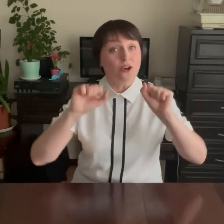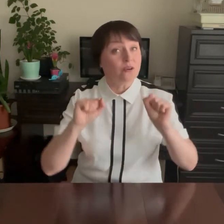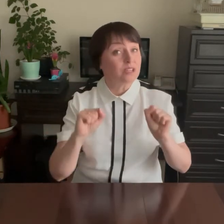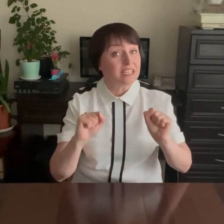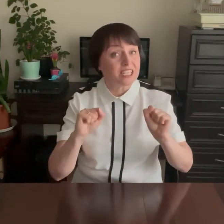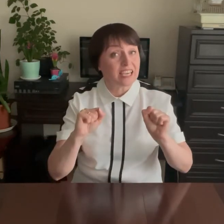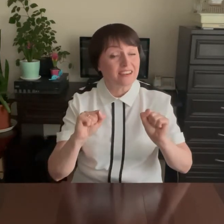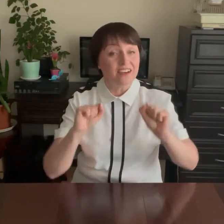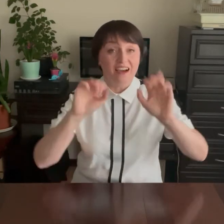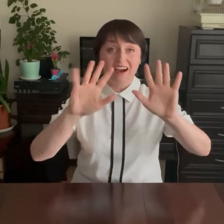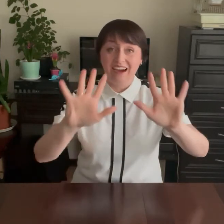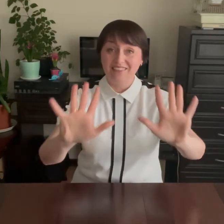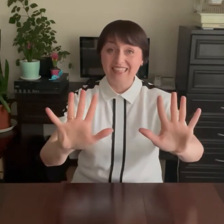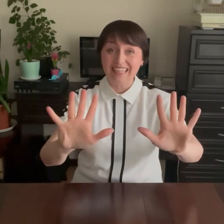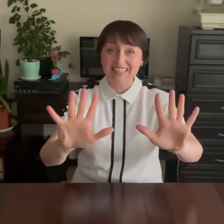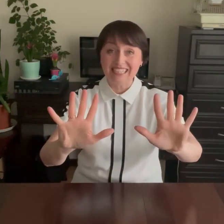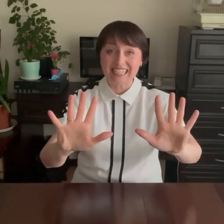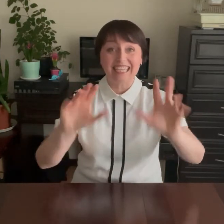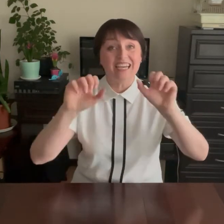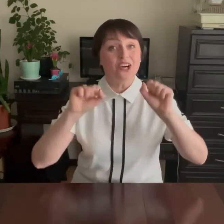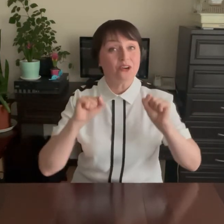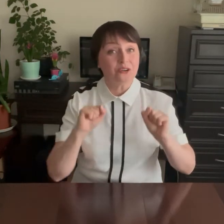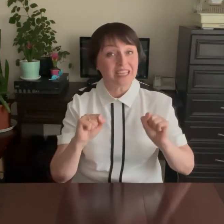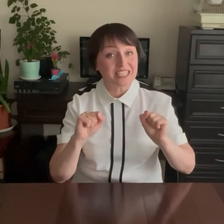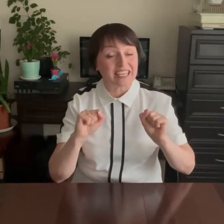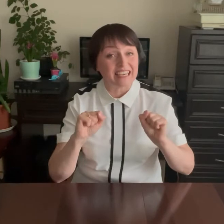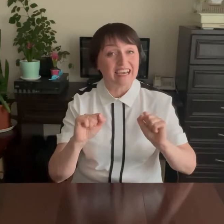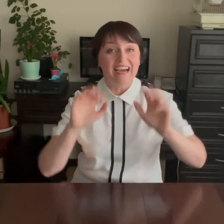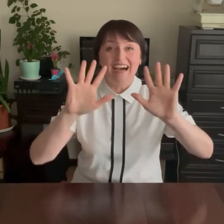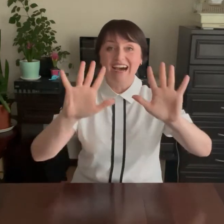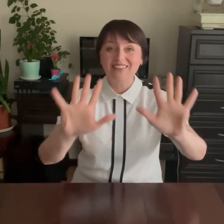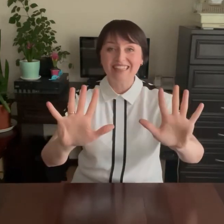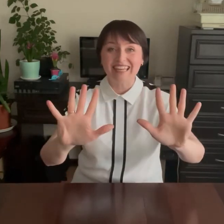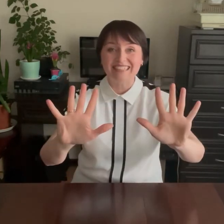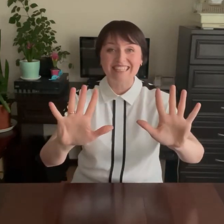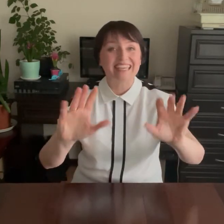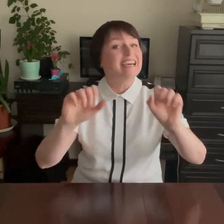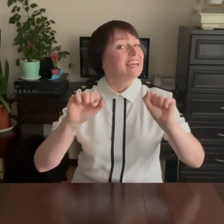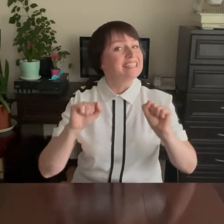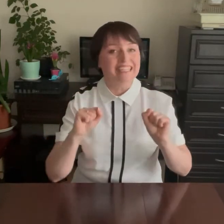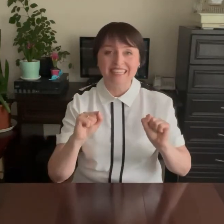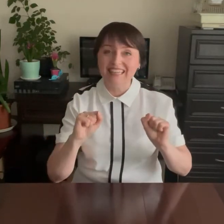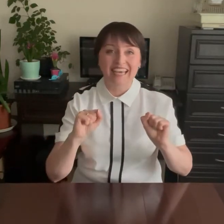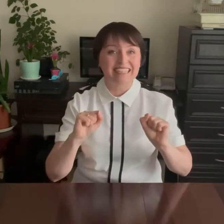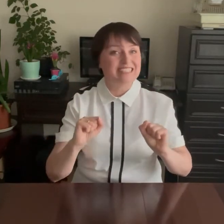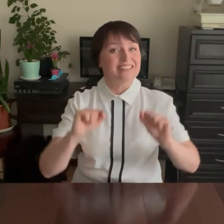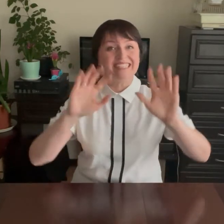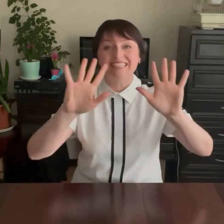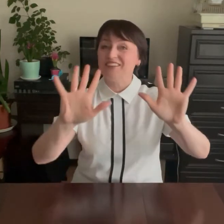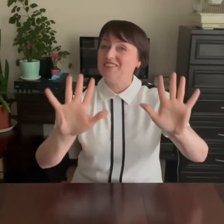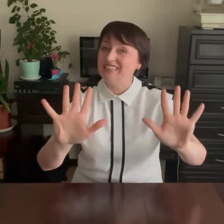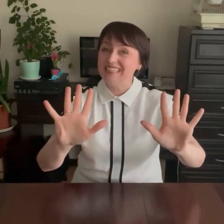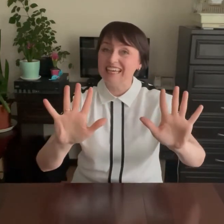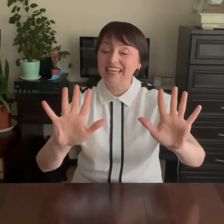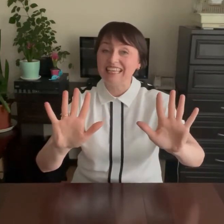Кулачки! А вот ладошки! Кулачки! А вот ладошки! Не найдёте вы таких!